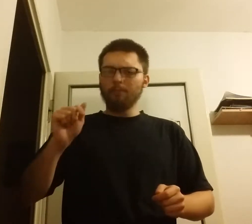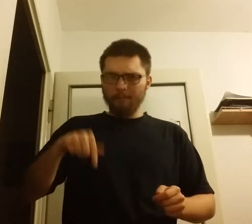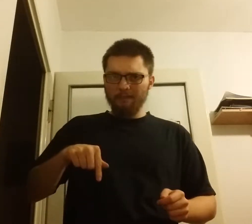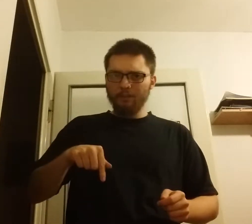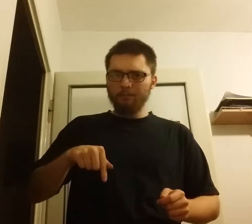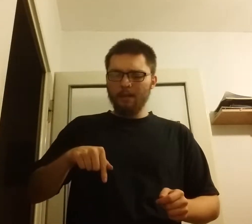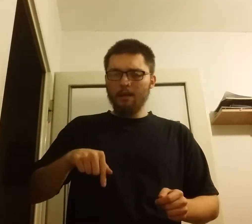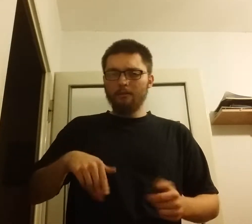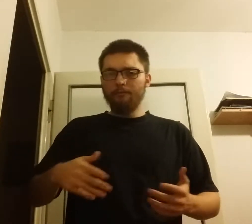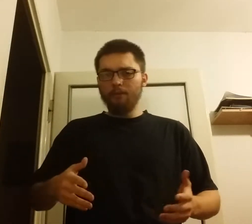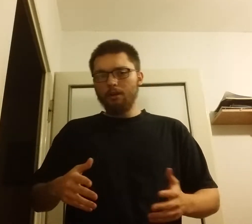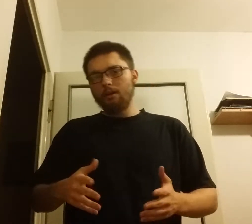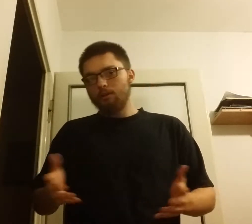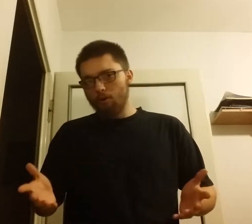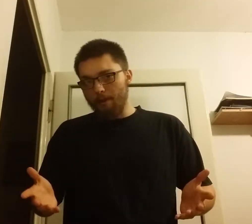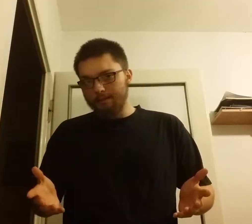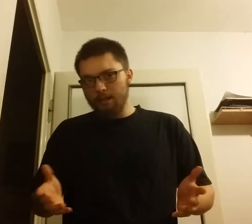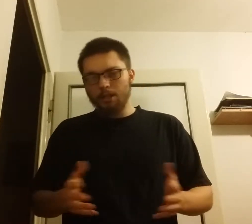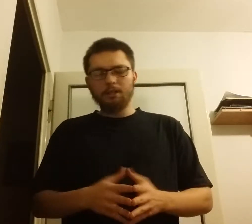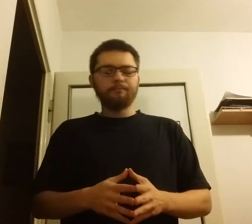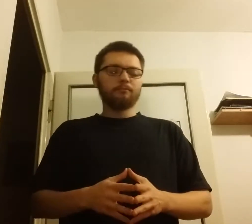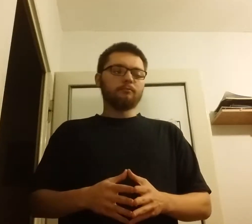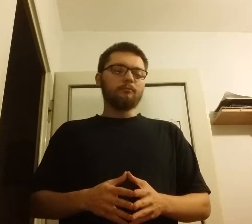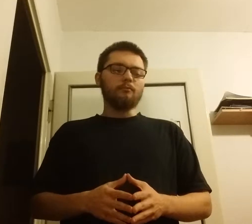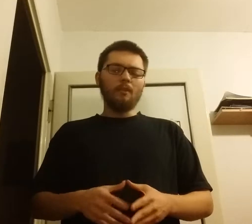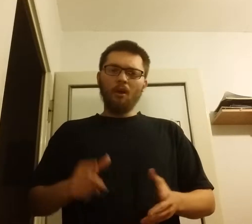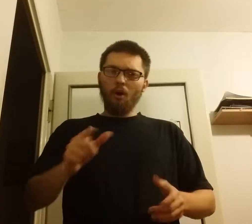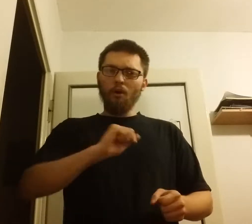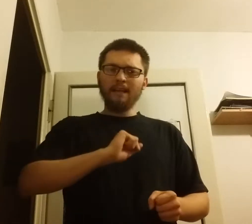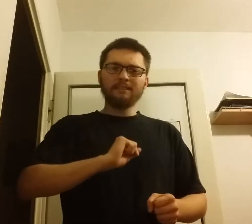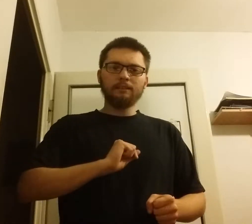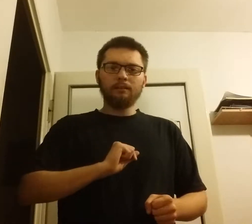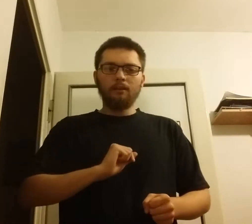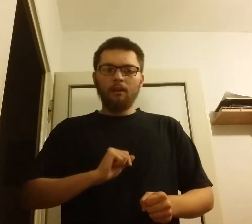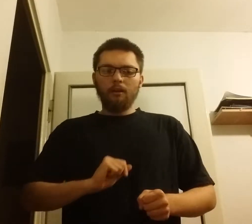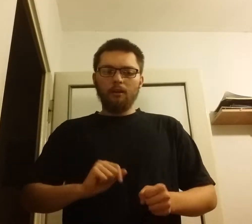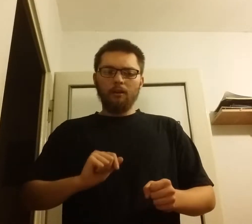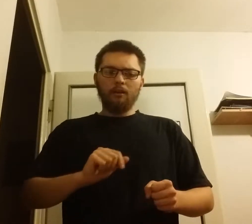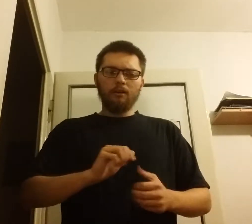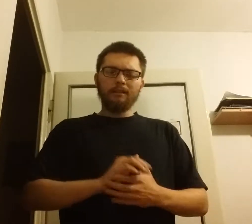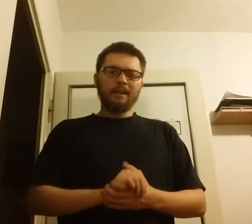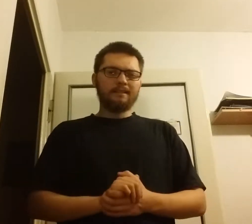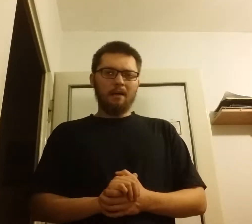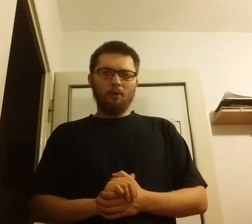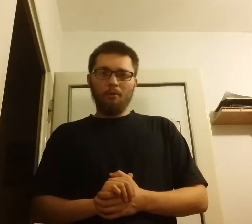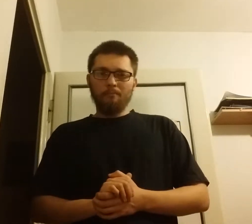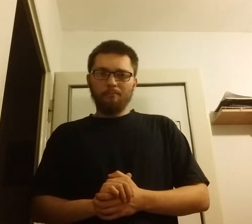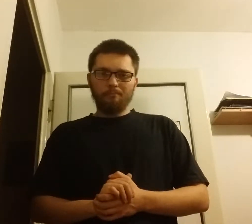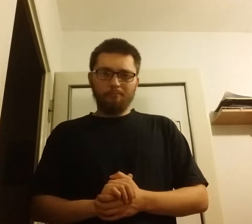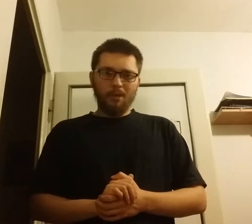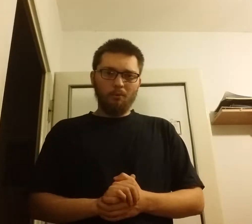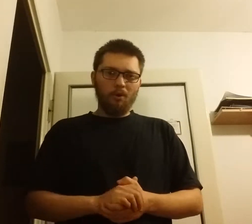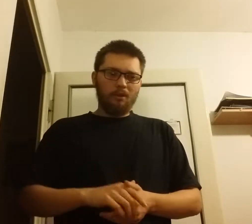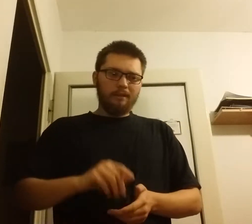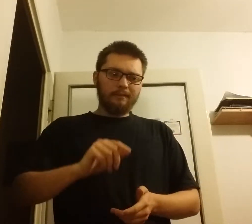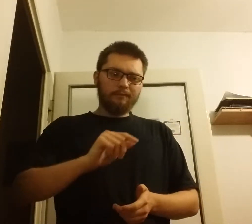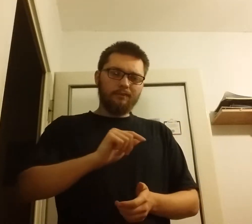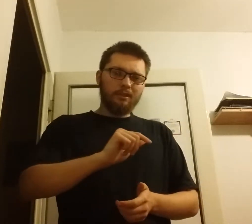poprawić mnie w komentarzach. Oraz tak samo było w